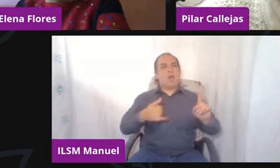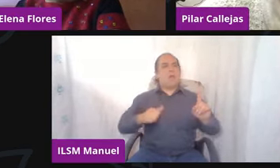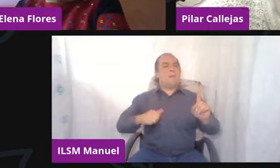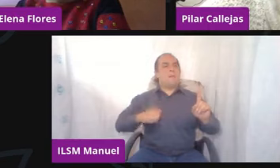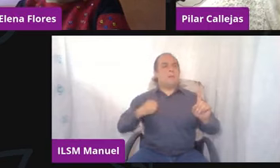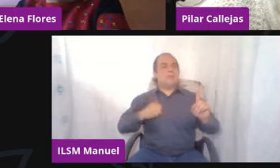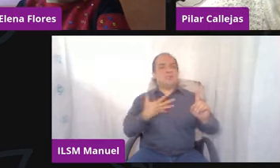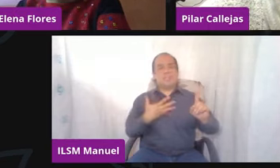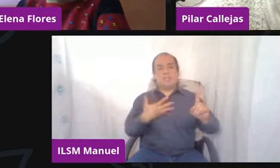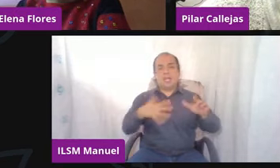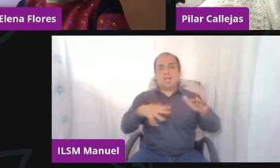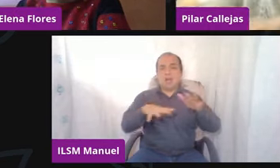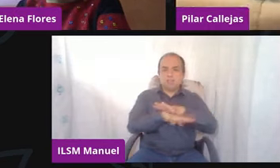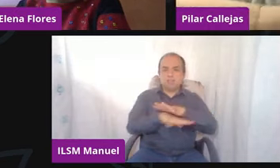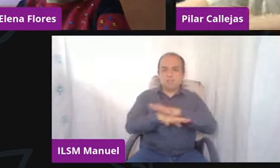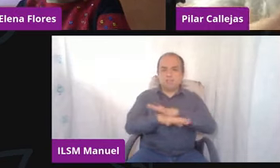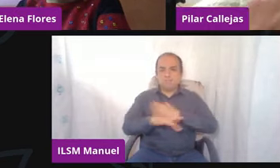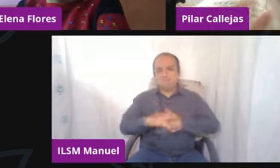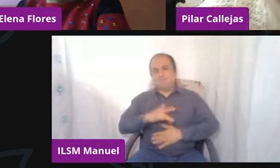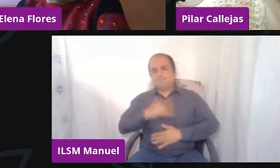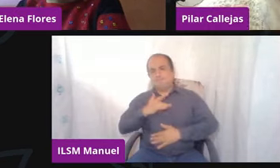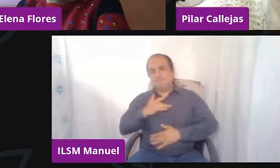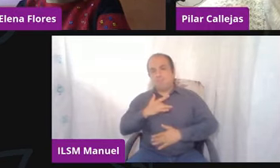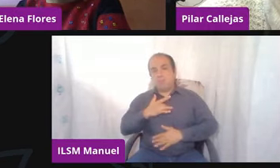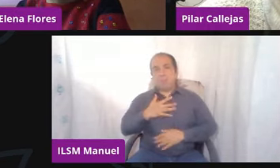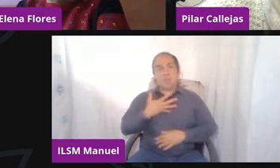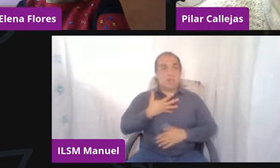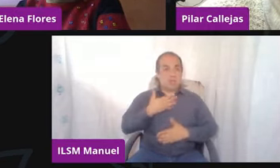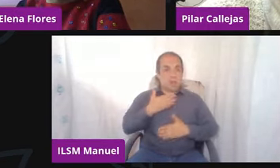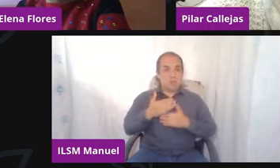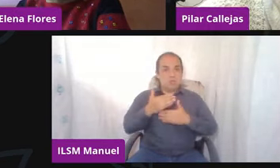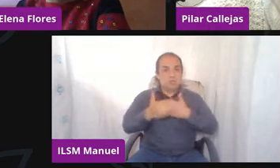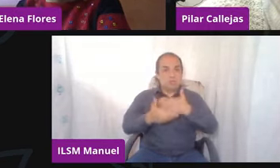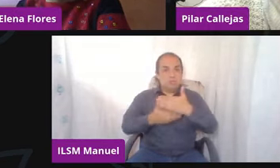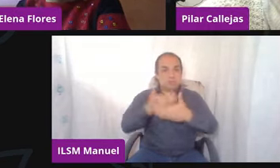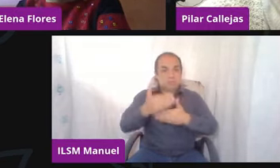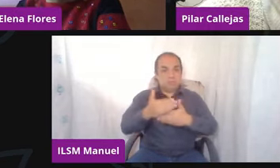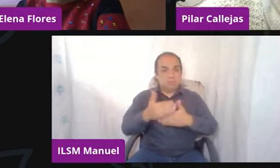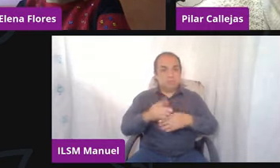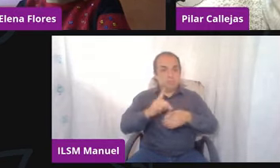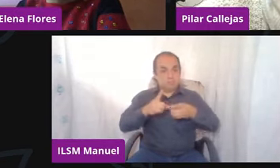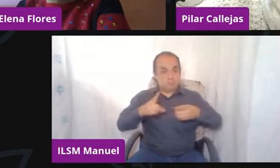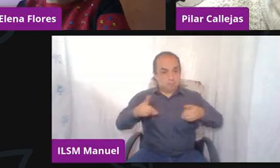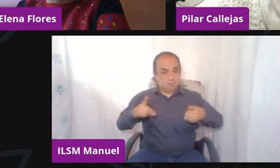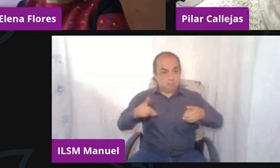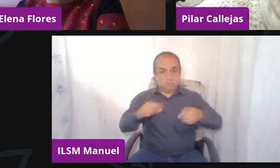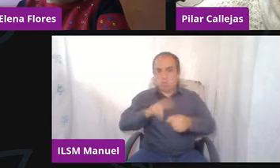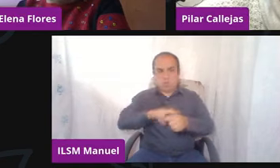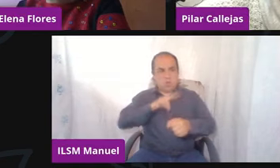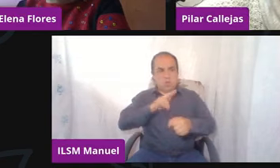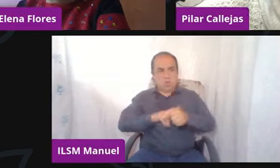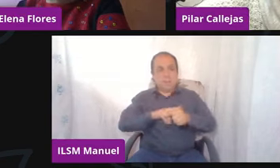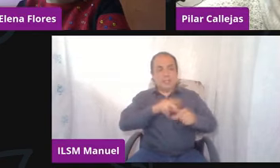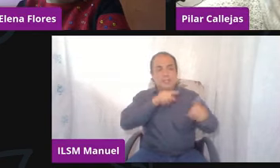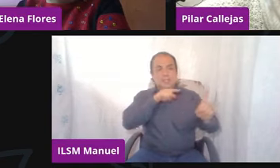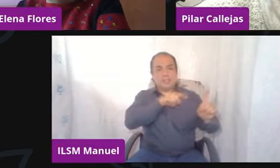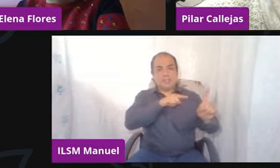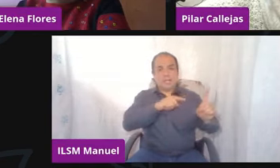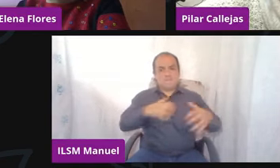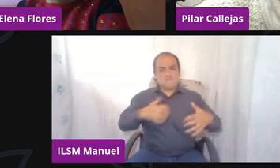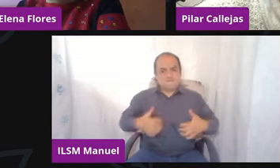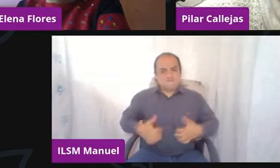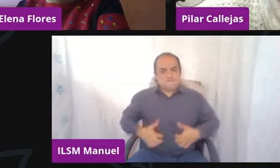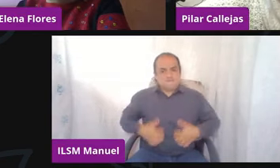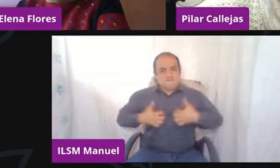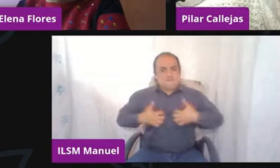fluctuaciones anímicas por su etapa de desarrollo, no es normal que se exacerbe, ¿no? o que esté